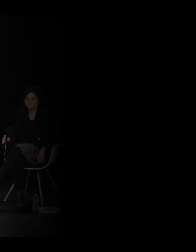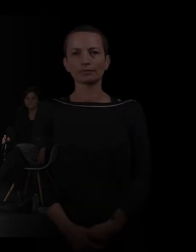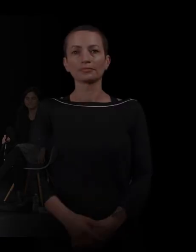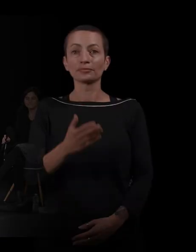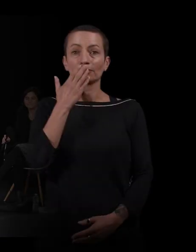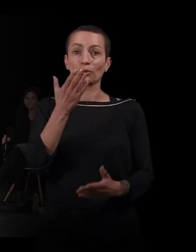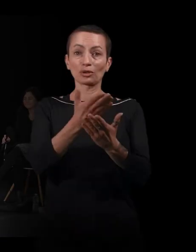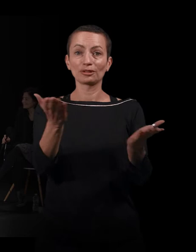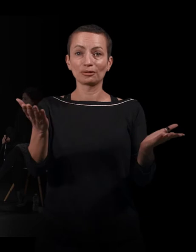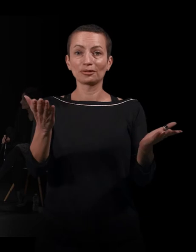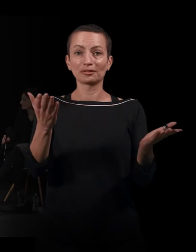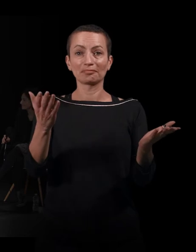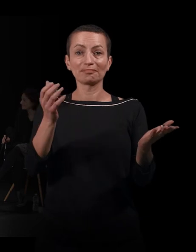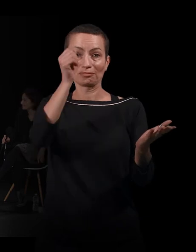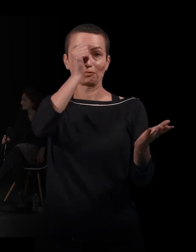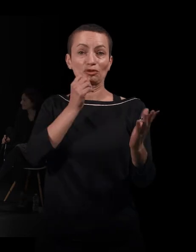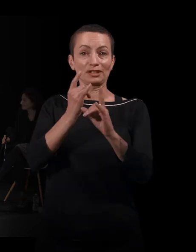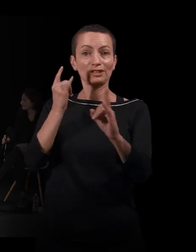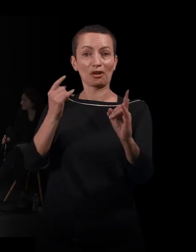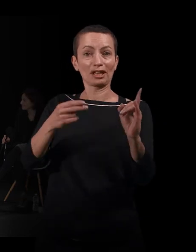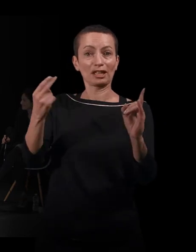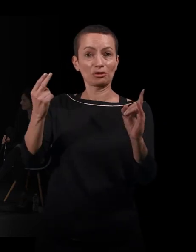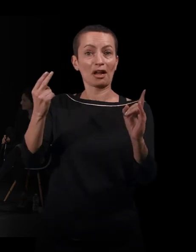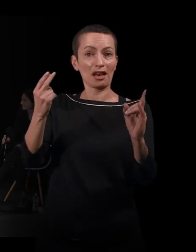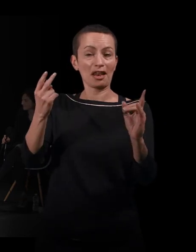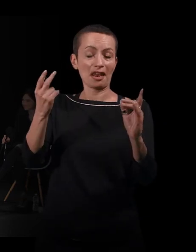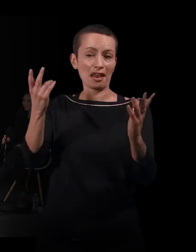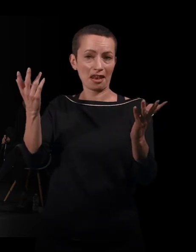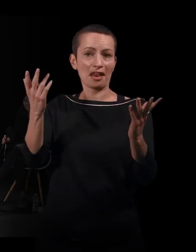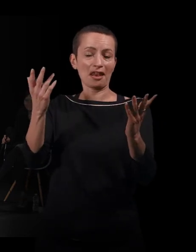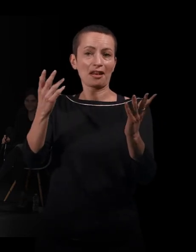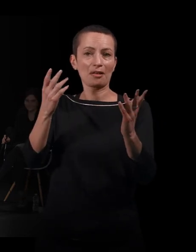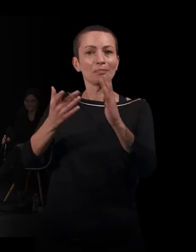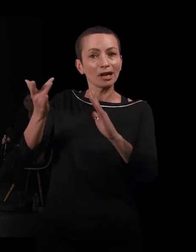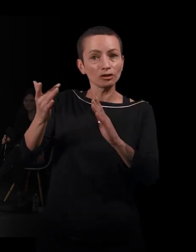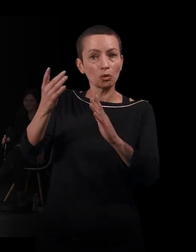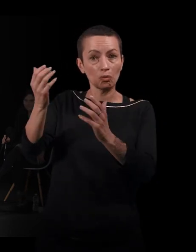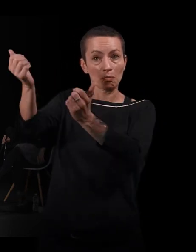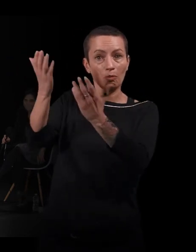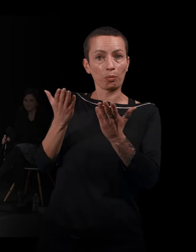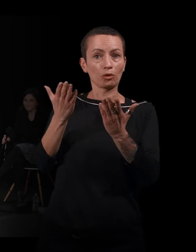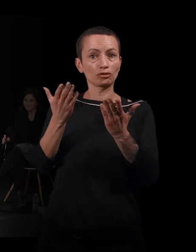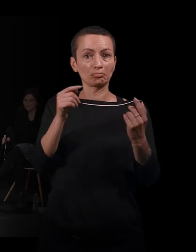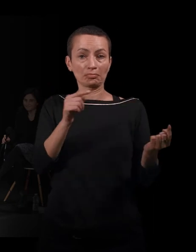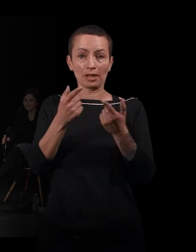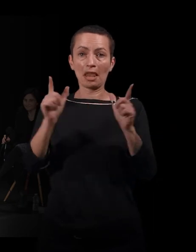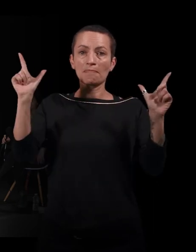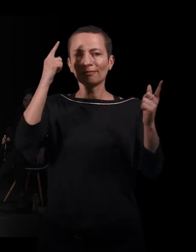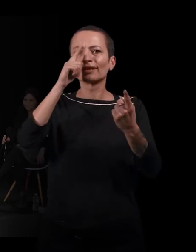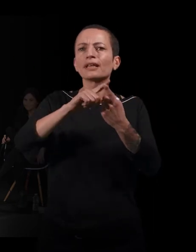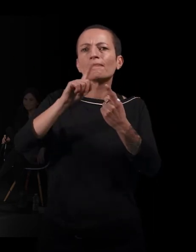Bonjour à tous et merci d'avoir proposé au Musée national de l'histoire de'immigration cette carte blanche qui est consacrée aux Odyssées